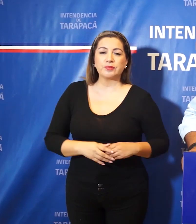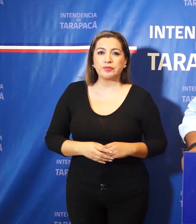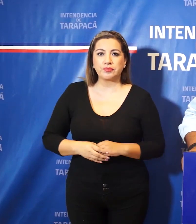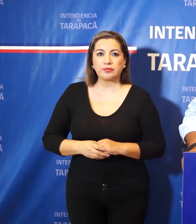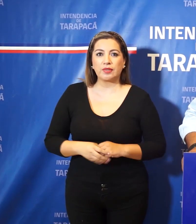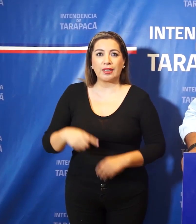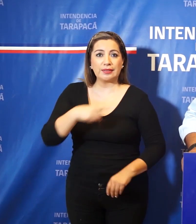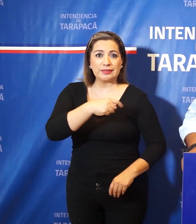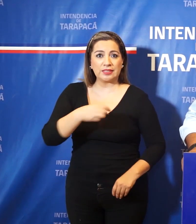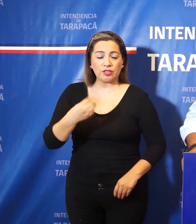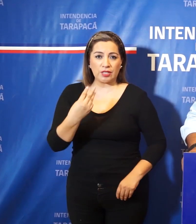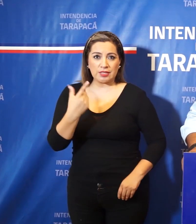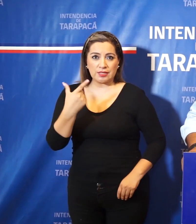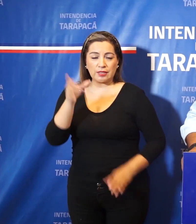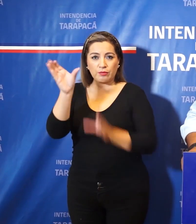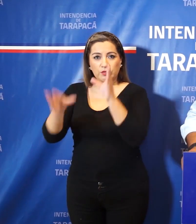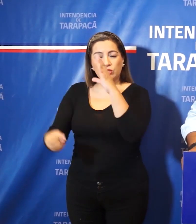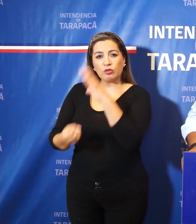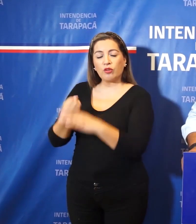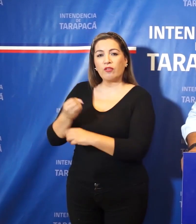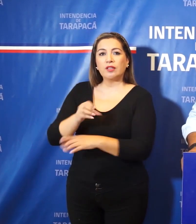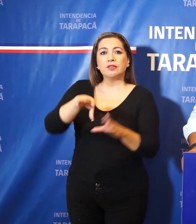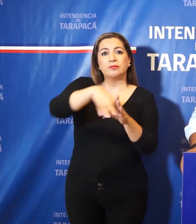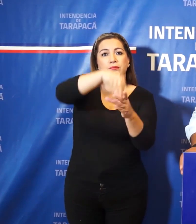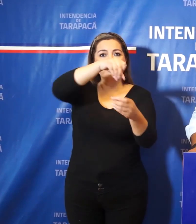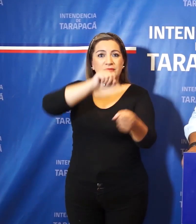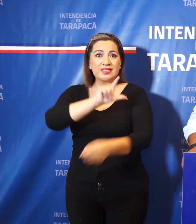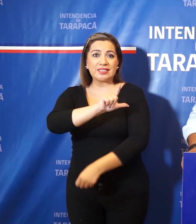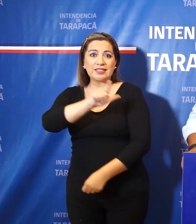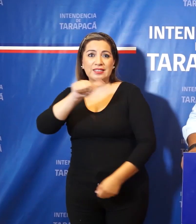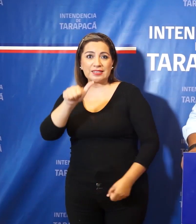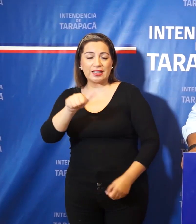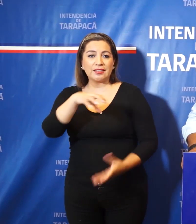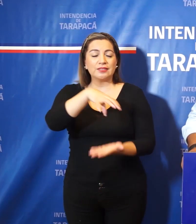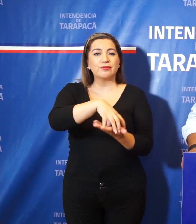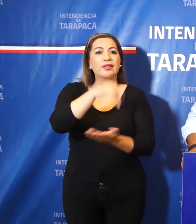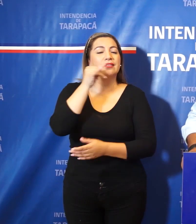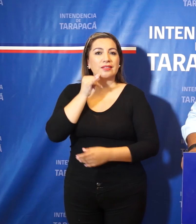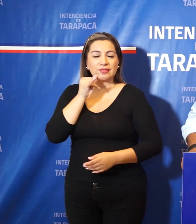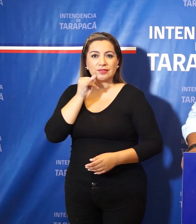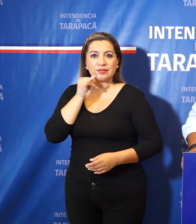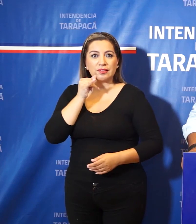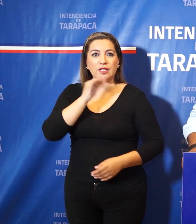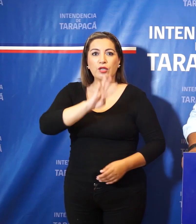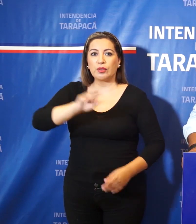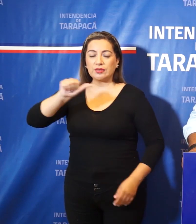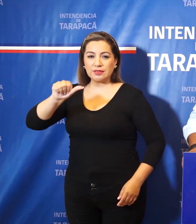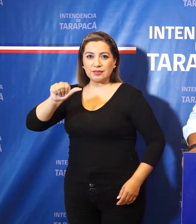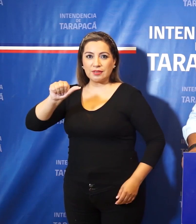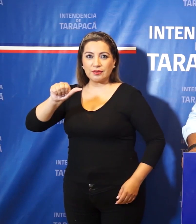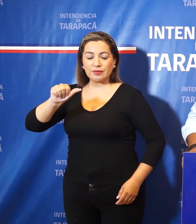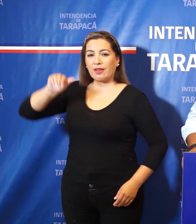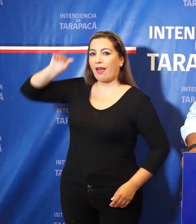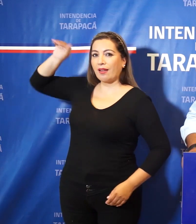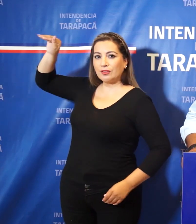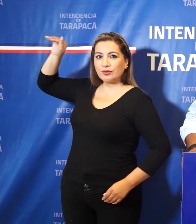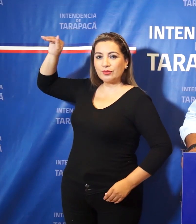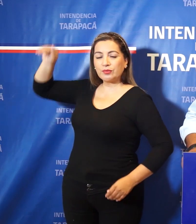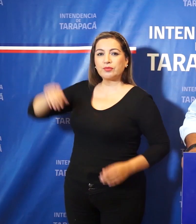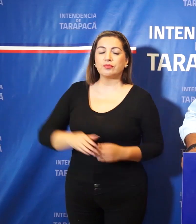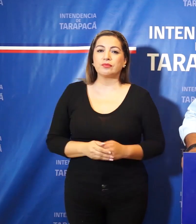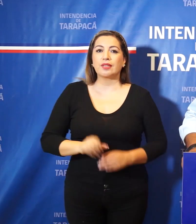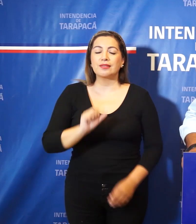estos 137 casos nuevos, 76 corresponden a la comuna de Iquique, 46 a la comuna de Alto Hospicio,